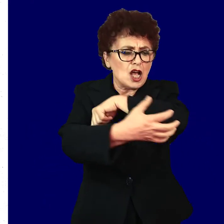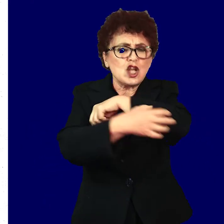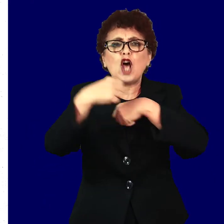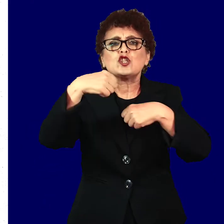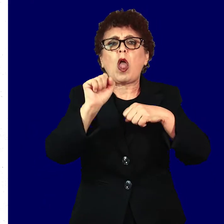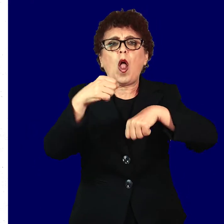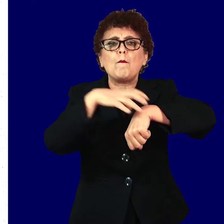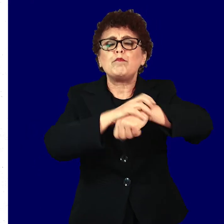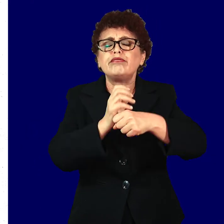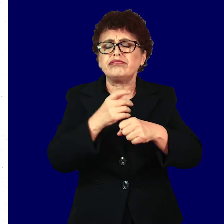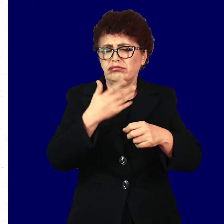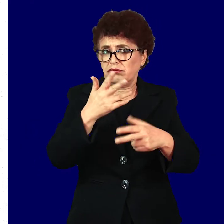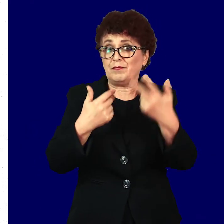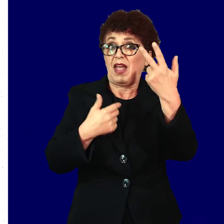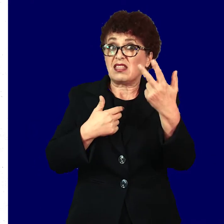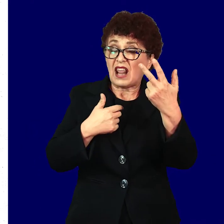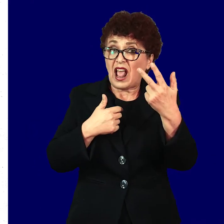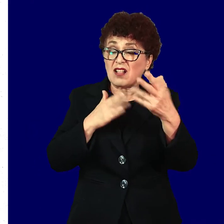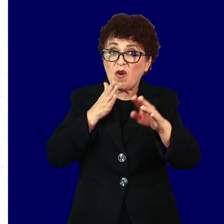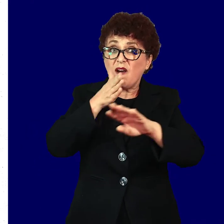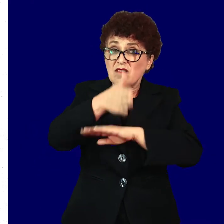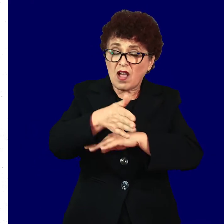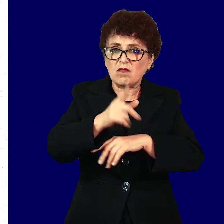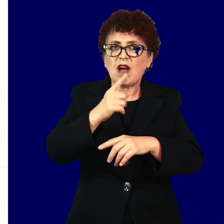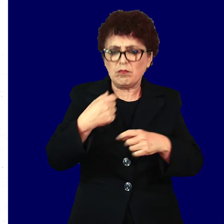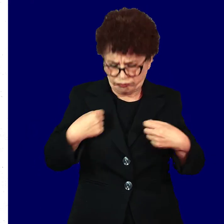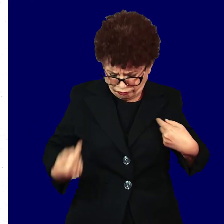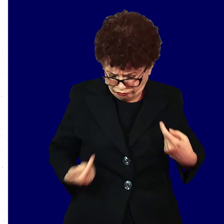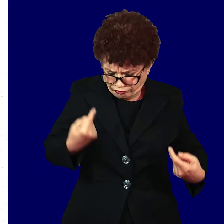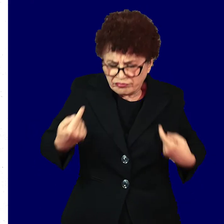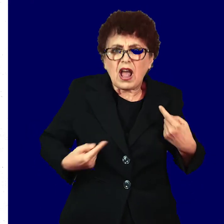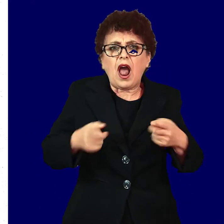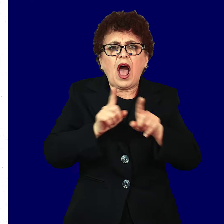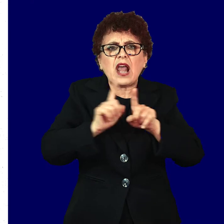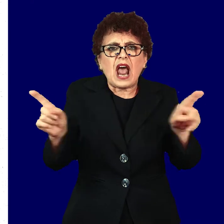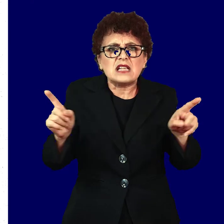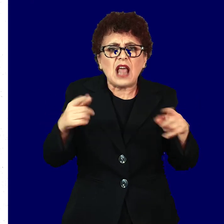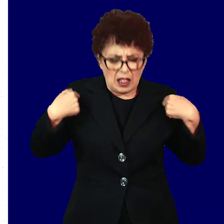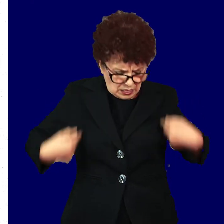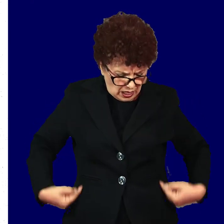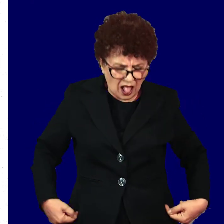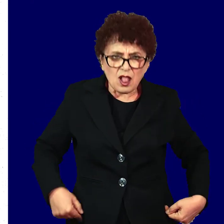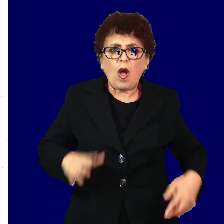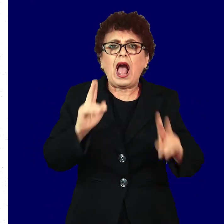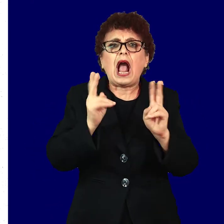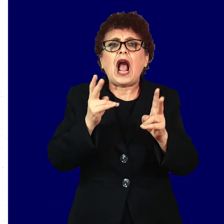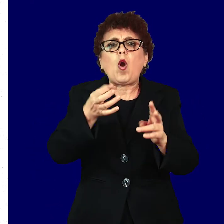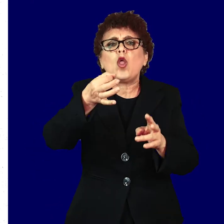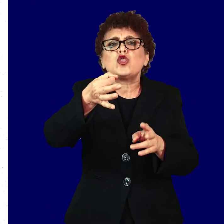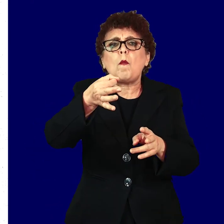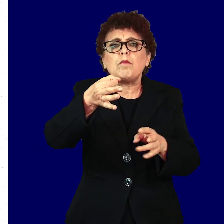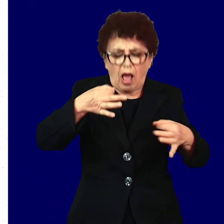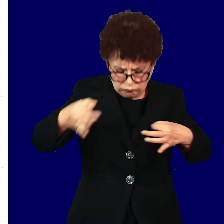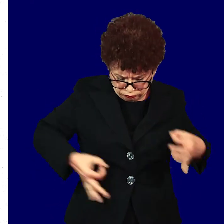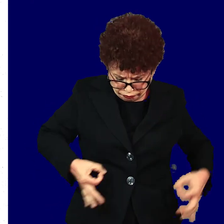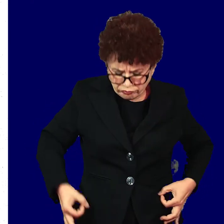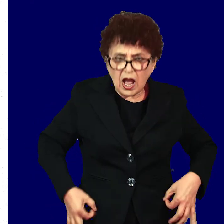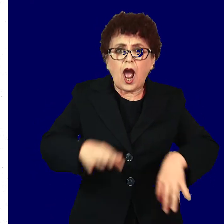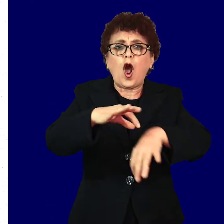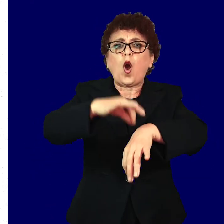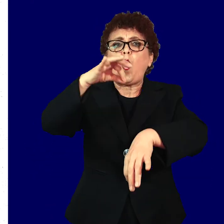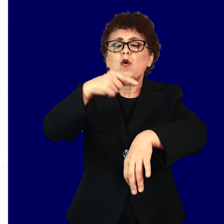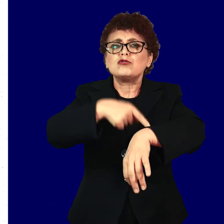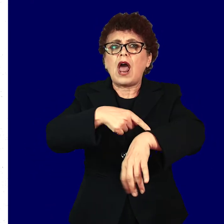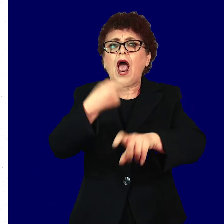фаза – појава на израстоци на телото, различни по големина во форма на топче, најчесто на кожата,